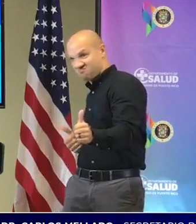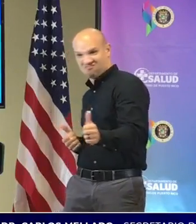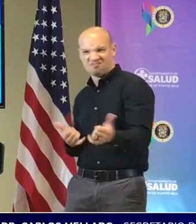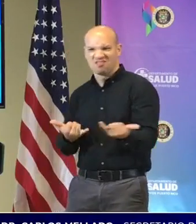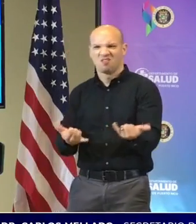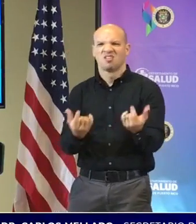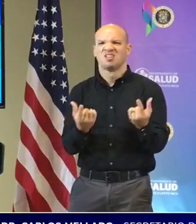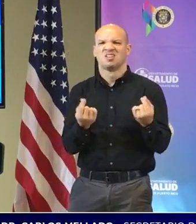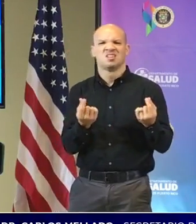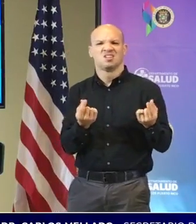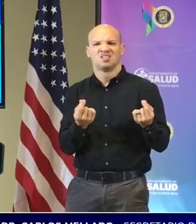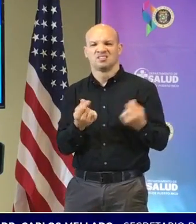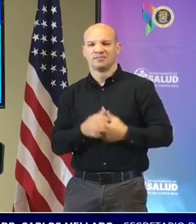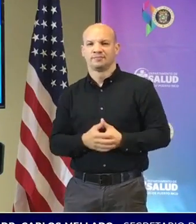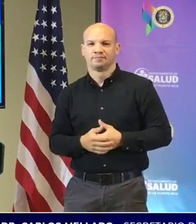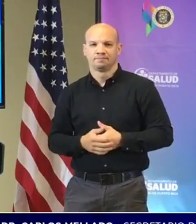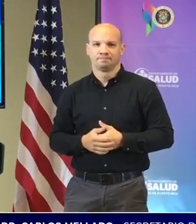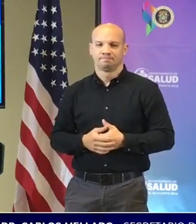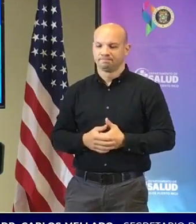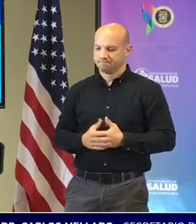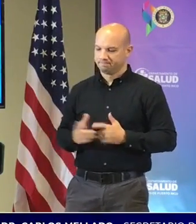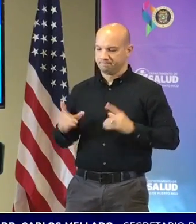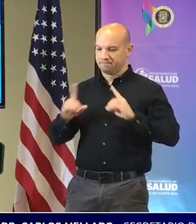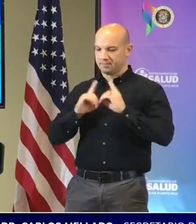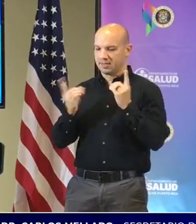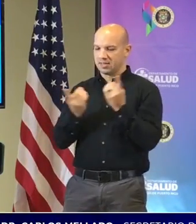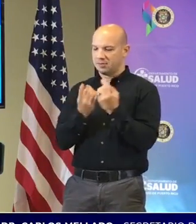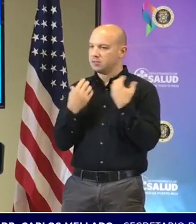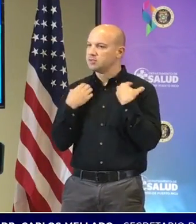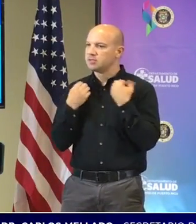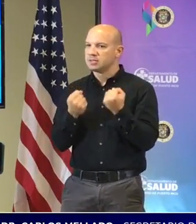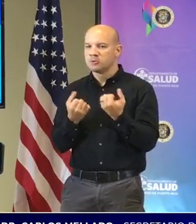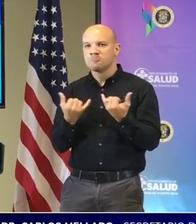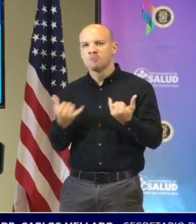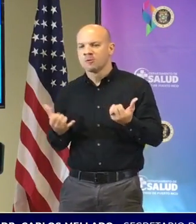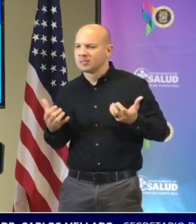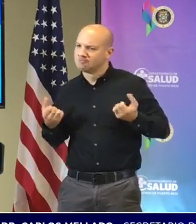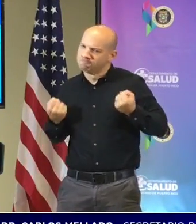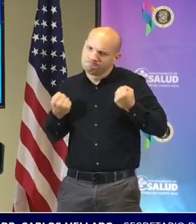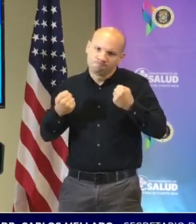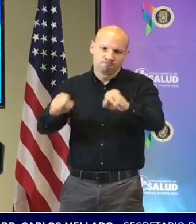estamos el departamento de salud está haciendo el esfuerzo máximo tenemos todos los proveedores